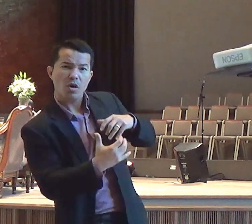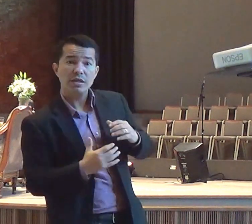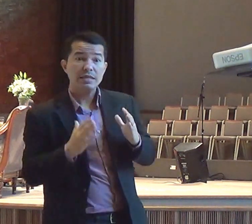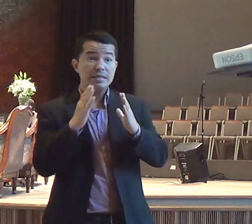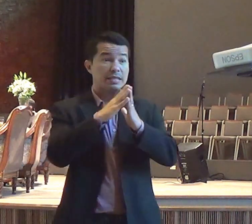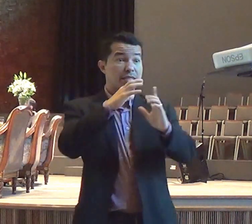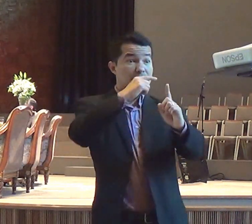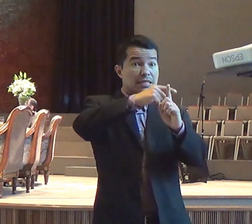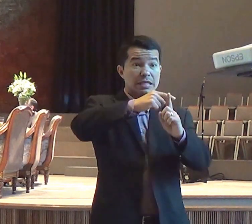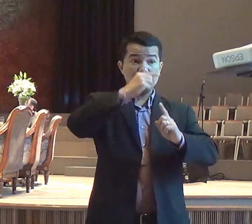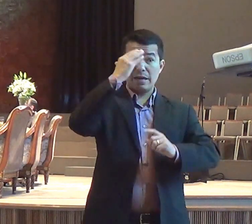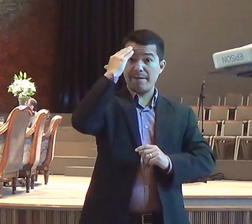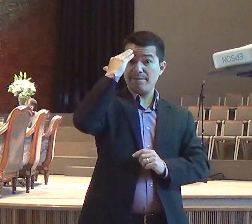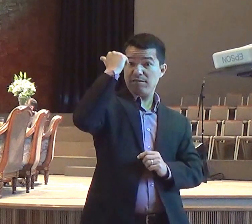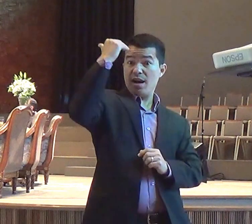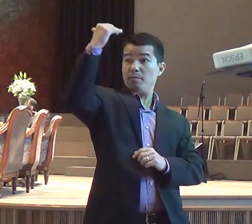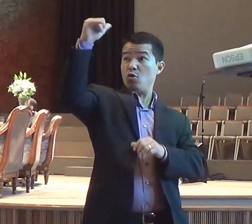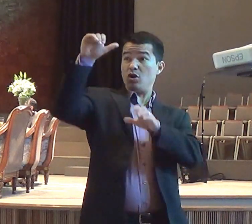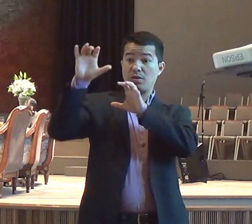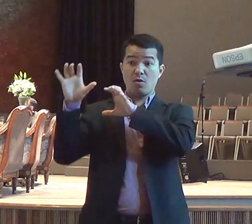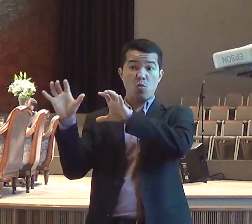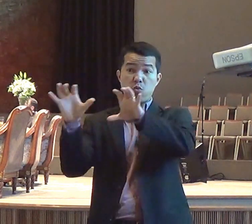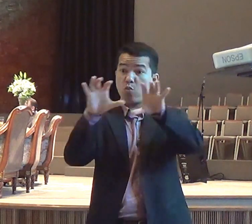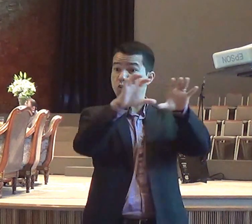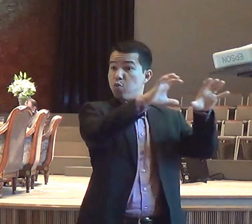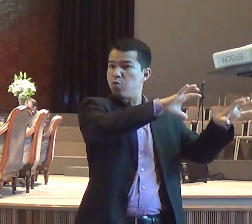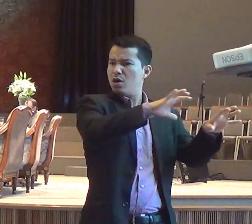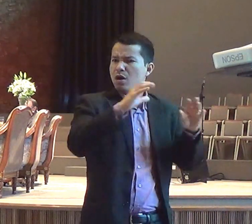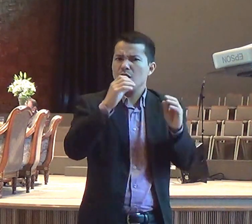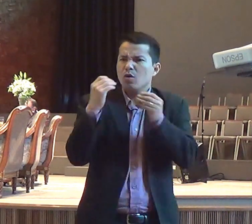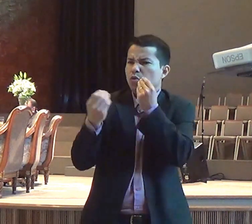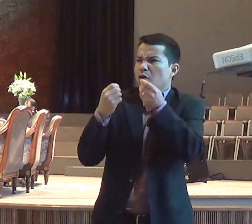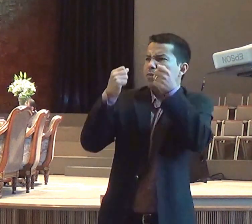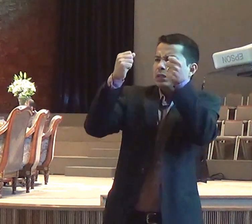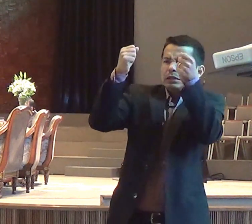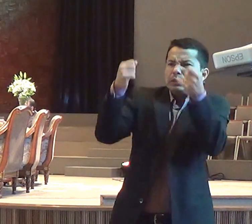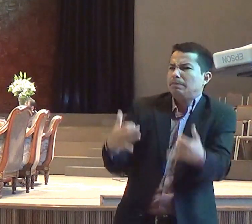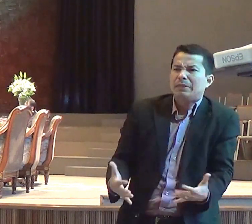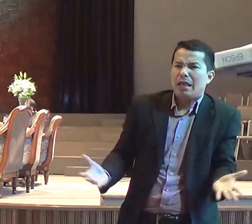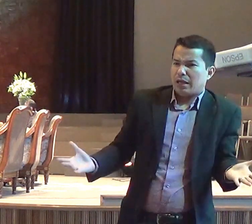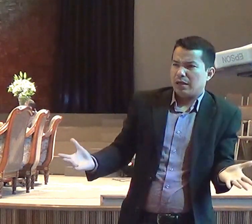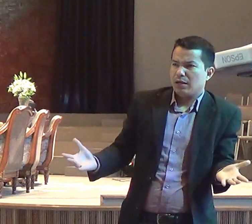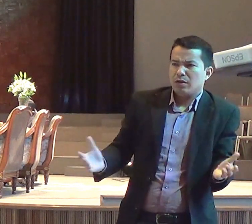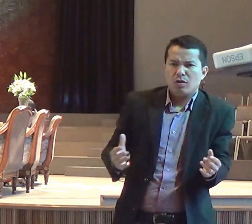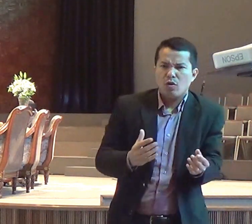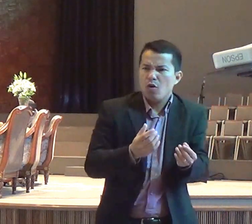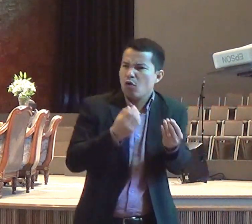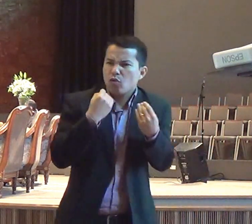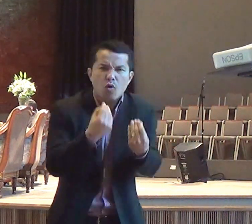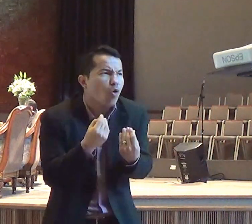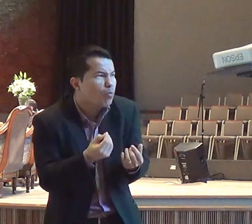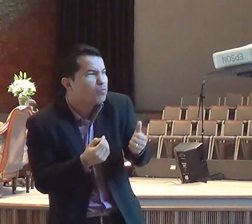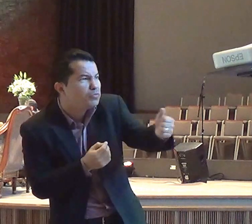especial quanto essa. Me explica aí, o que aconteceu nesses anos todos?